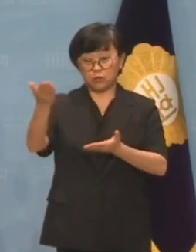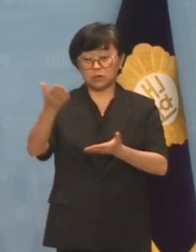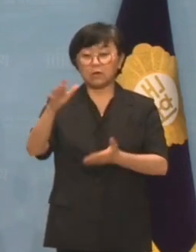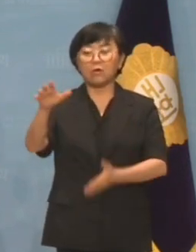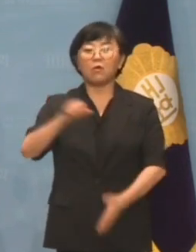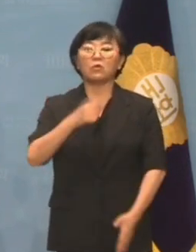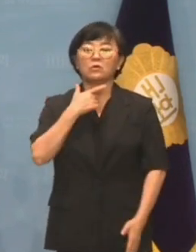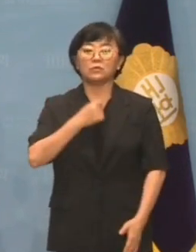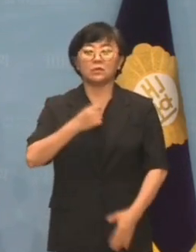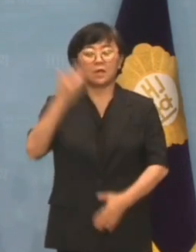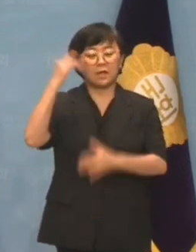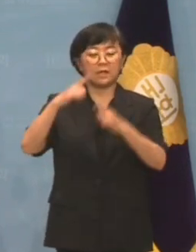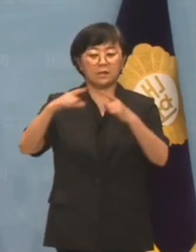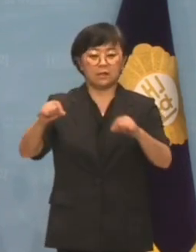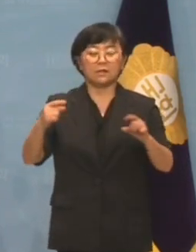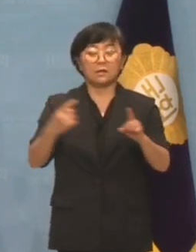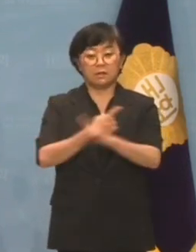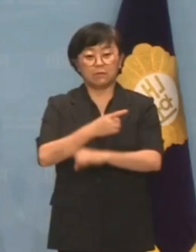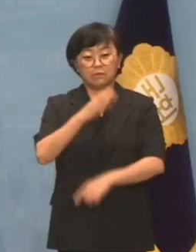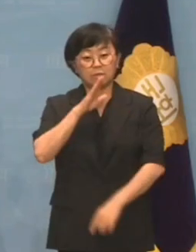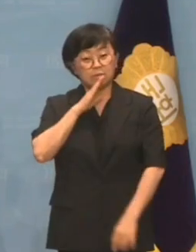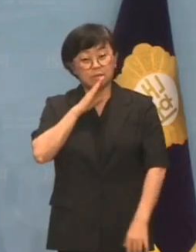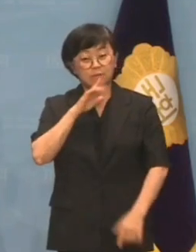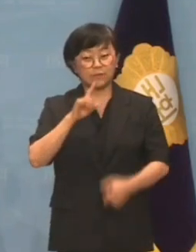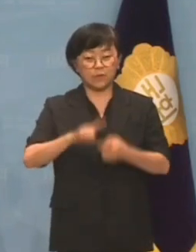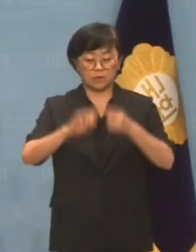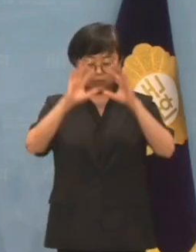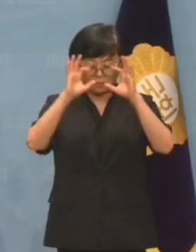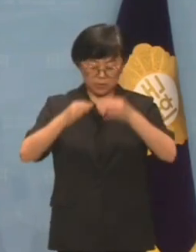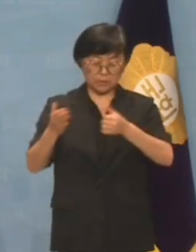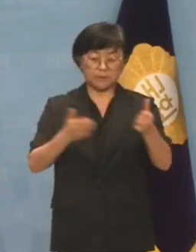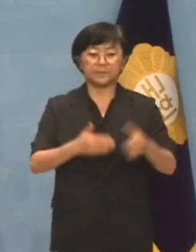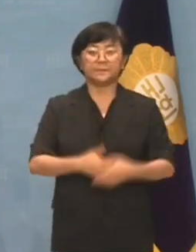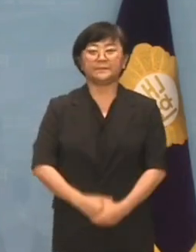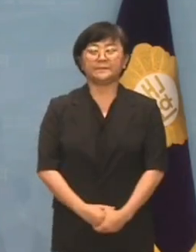진정한 한일관계 개선인지 되돌아보기 바랍니다.